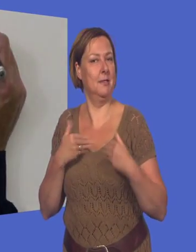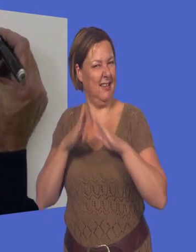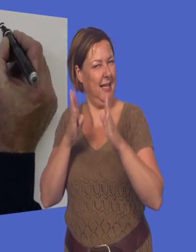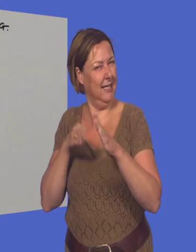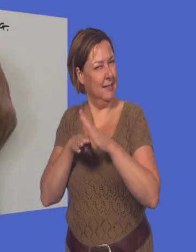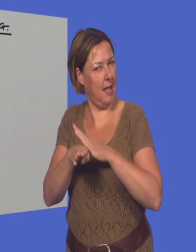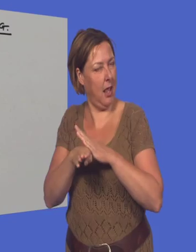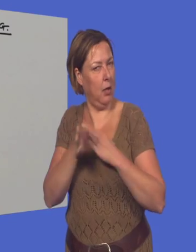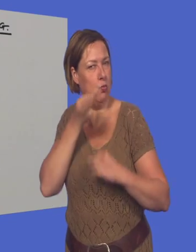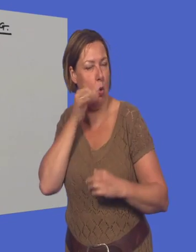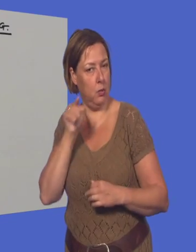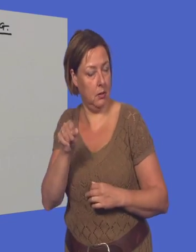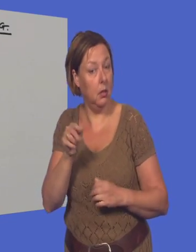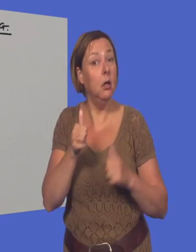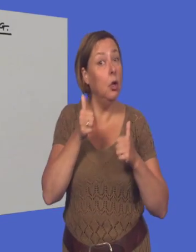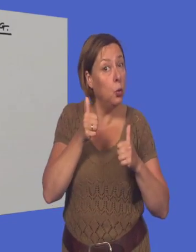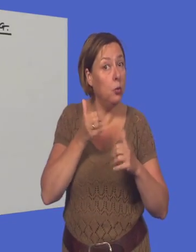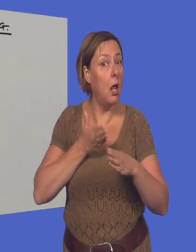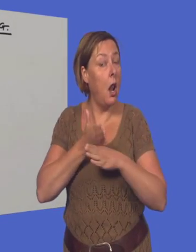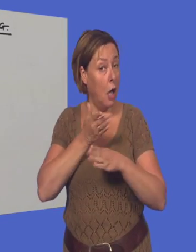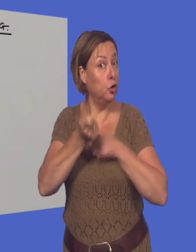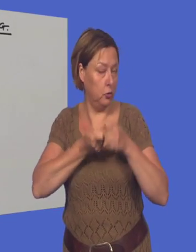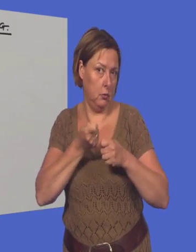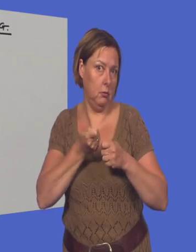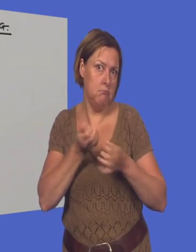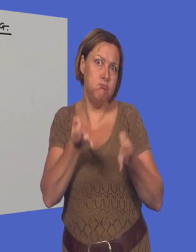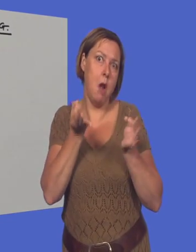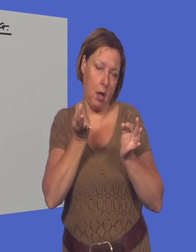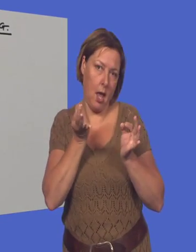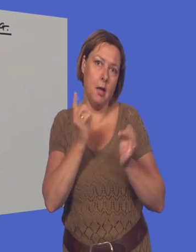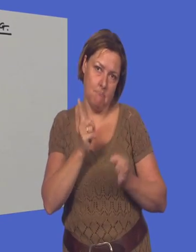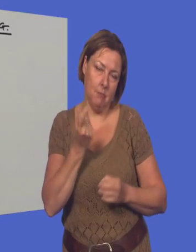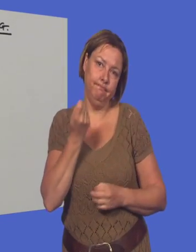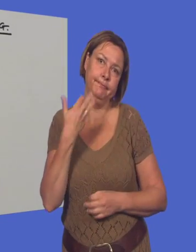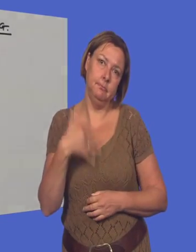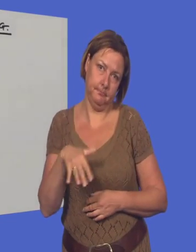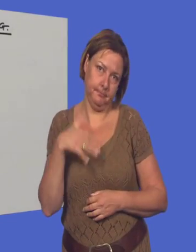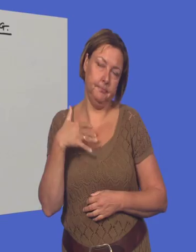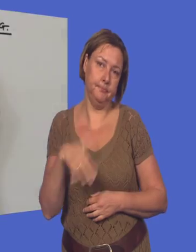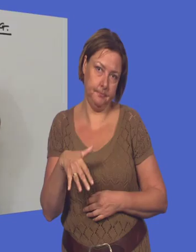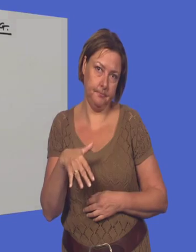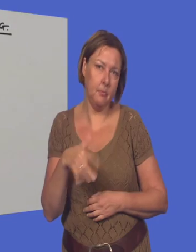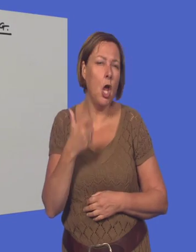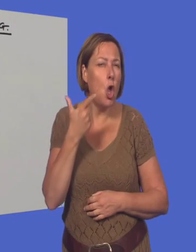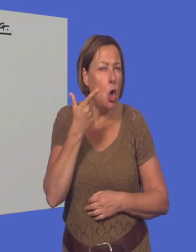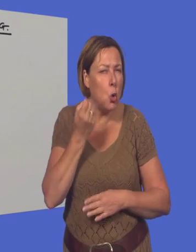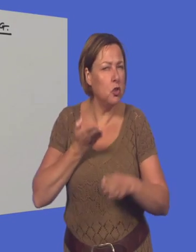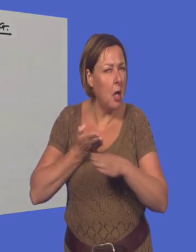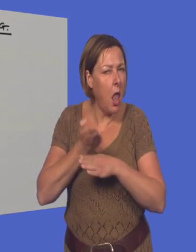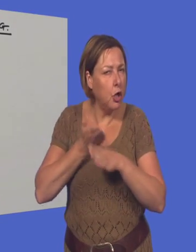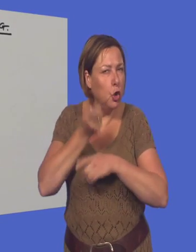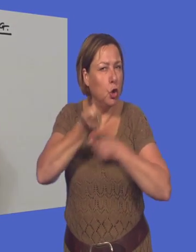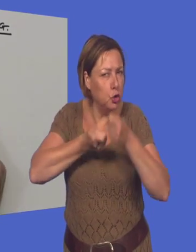Goede, langdurige zorg is ons veel waard, maar kost ons ook veel geld. De kosten voor de langdurige zorg zijn bijna